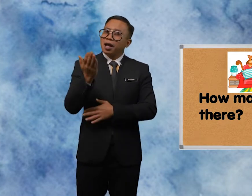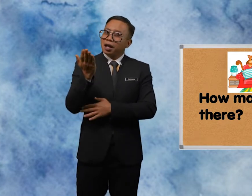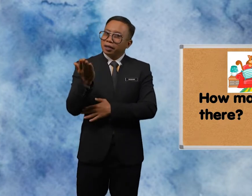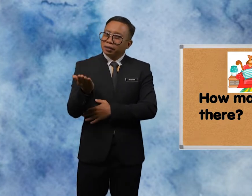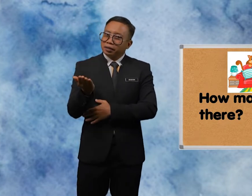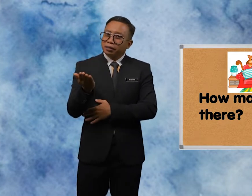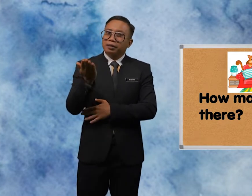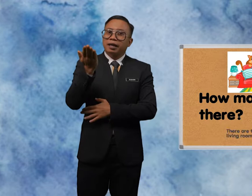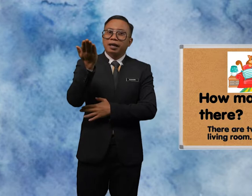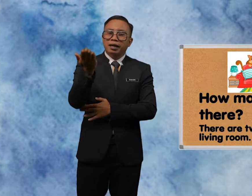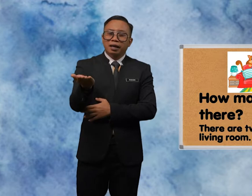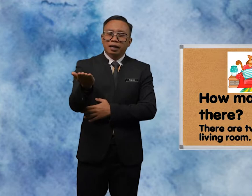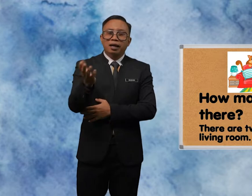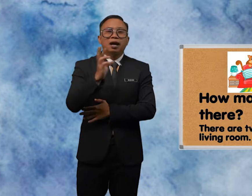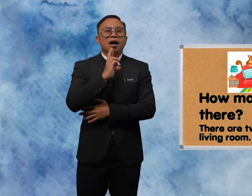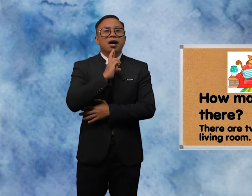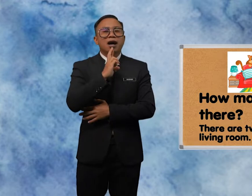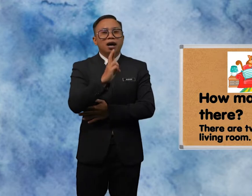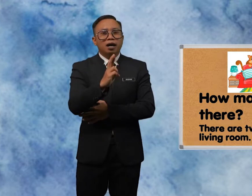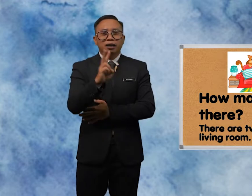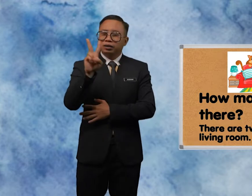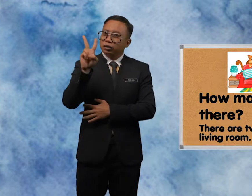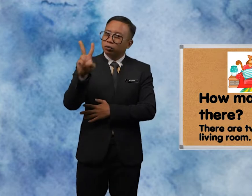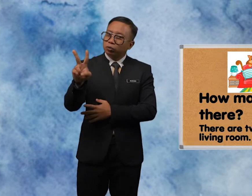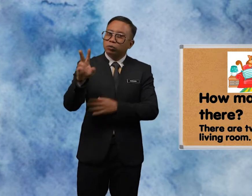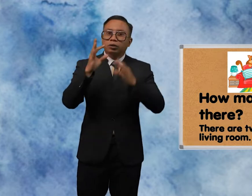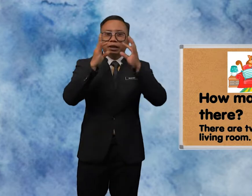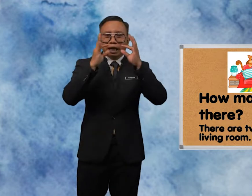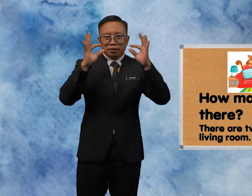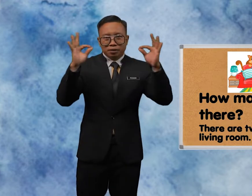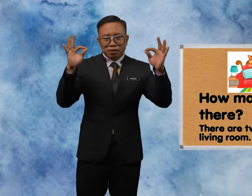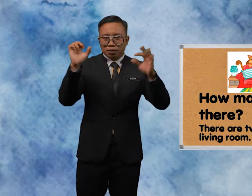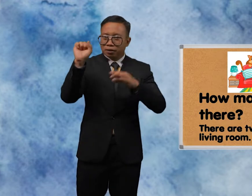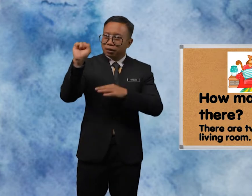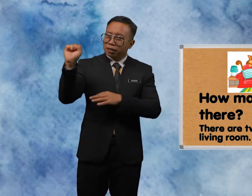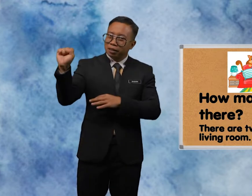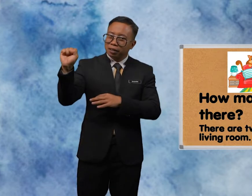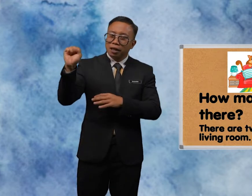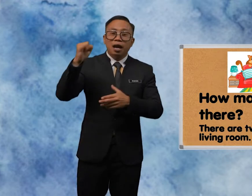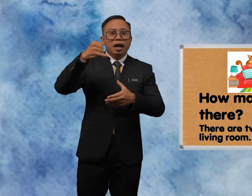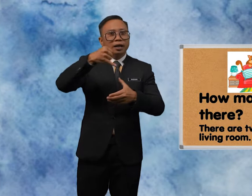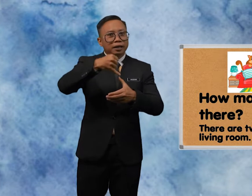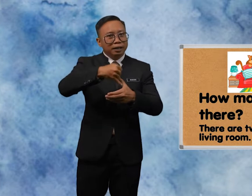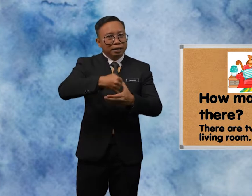There Are Two Cats In